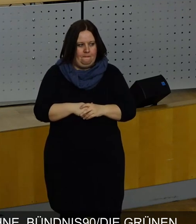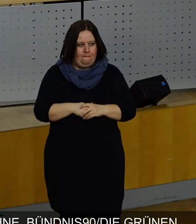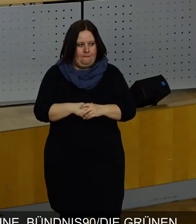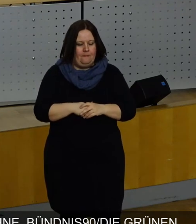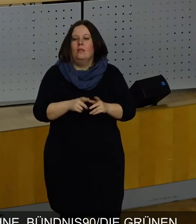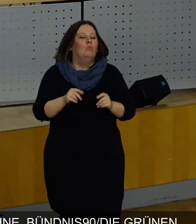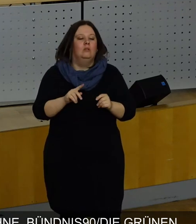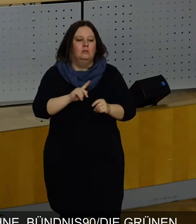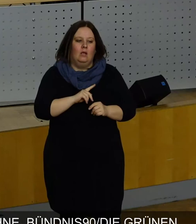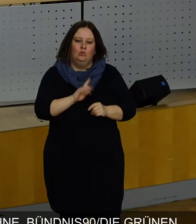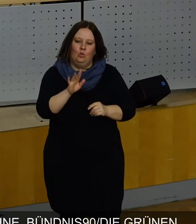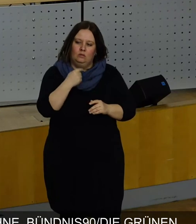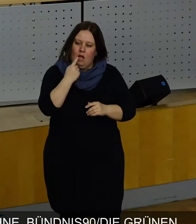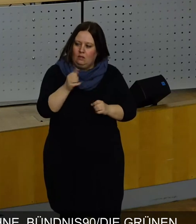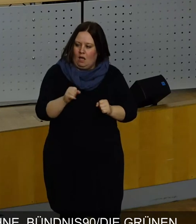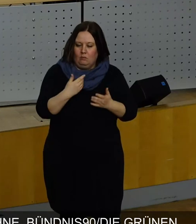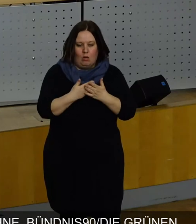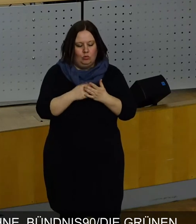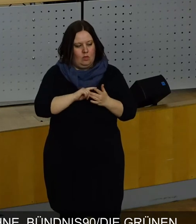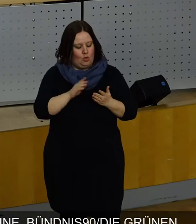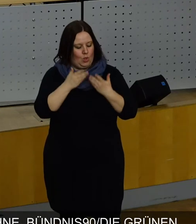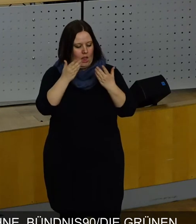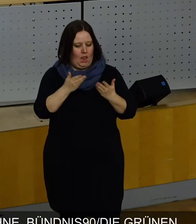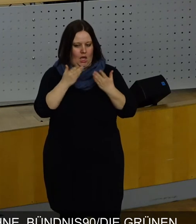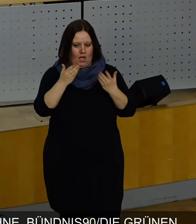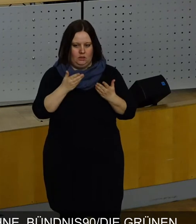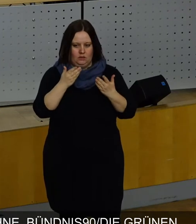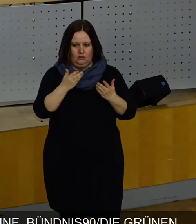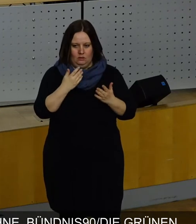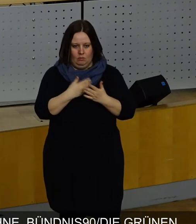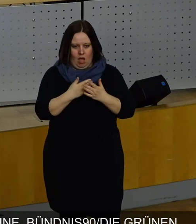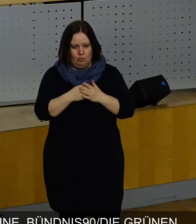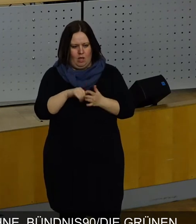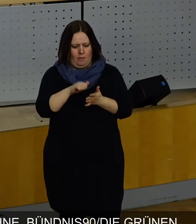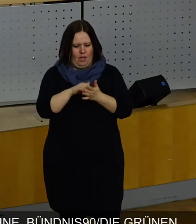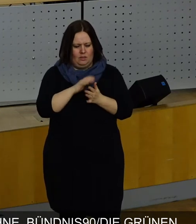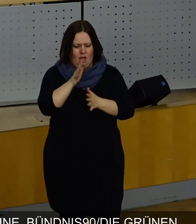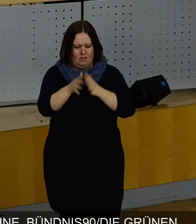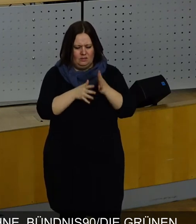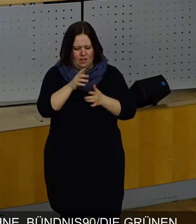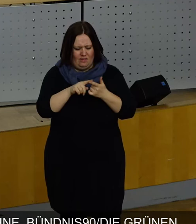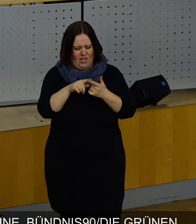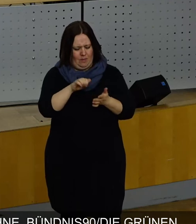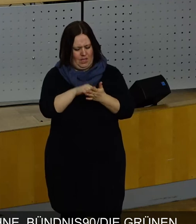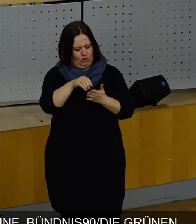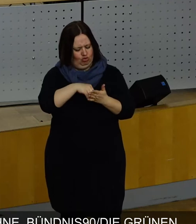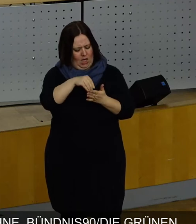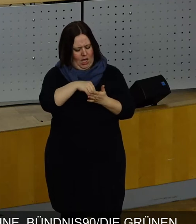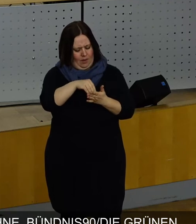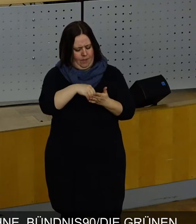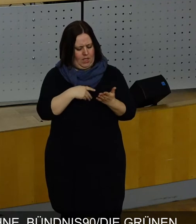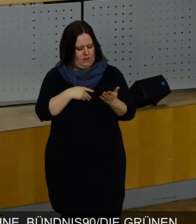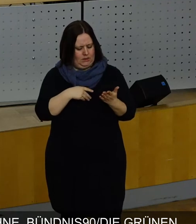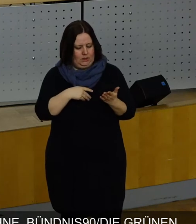Ich kann jetzt nur feststellen, auch wenn ich gelesen habe, was für Äußerungen gegenüber der Presse gemacht wurden, was die Presse geschrieben hat.